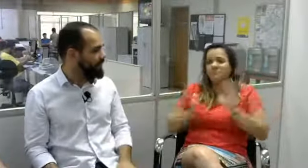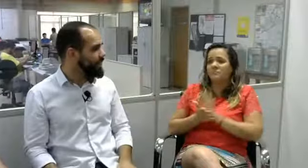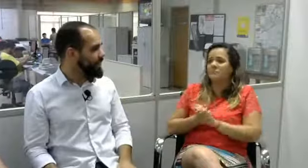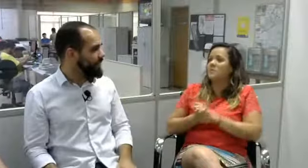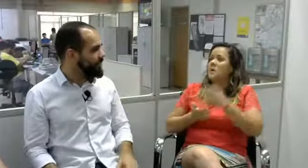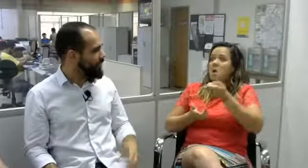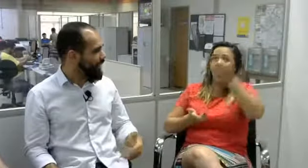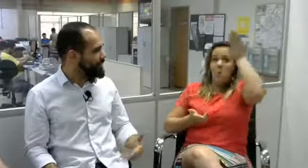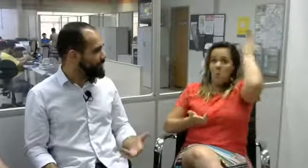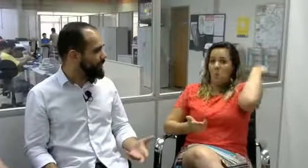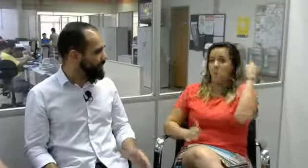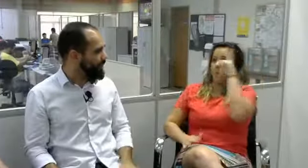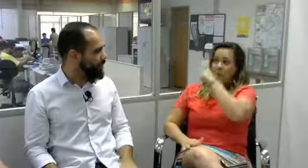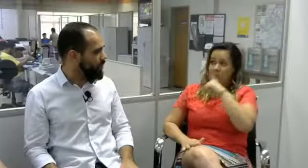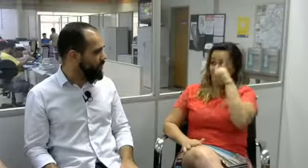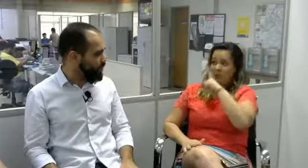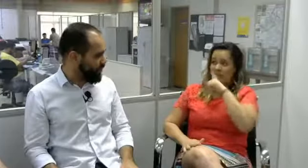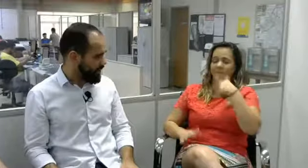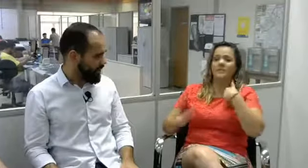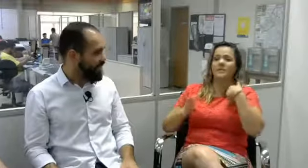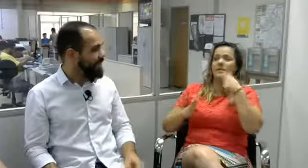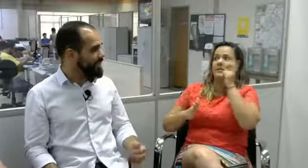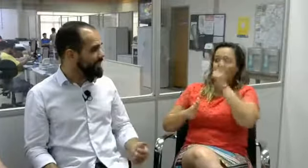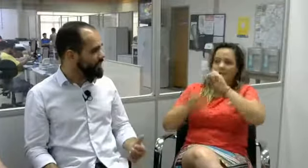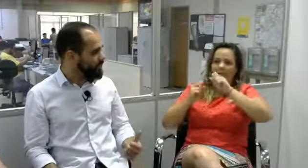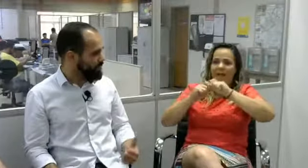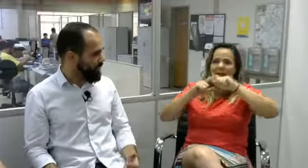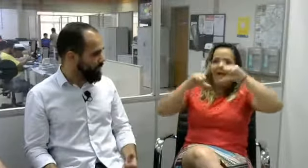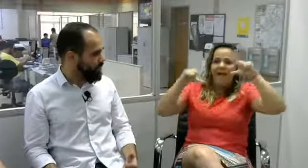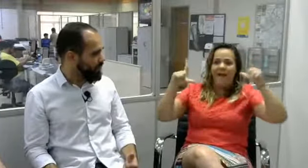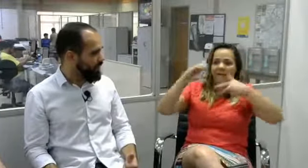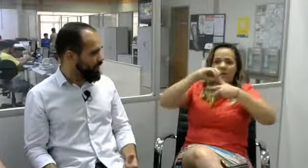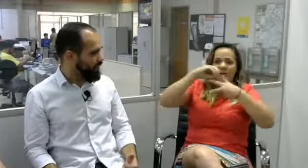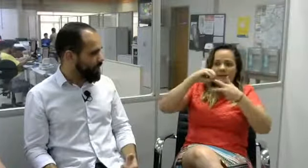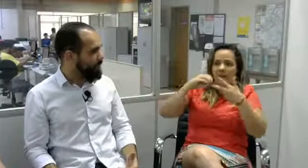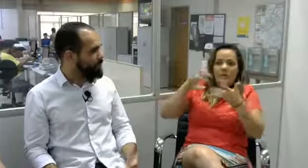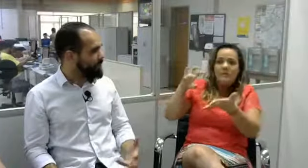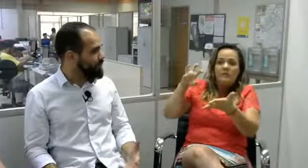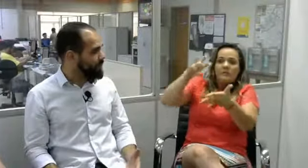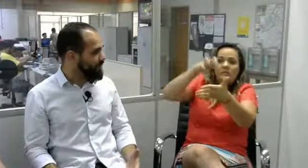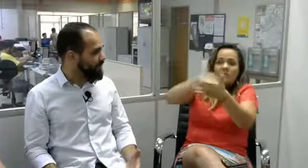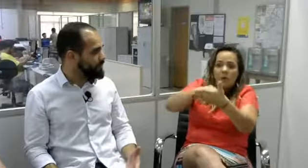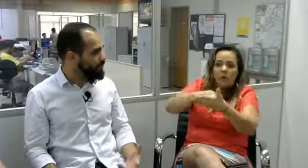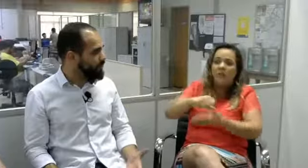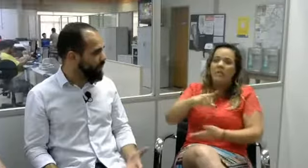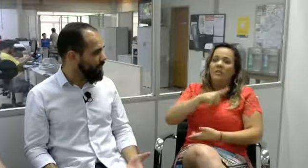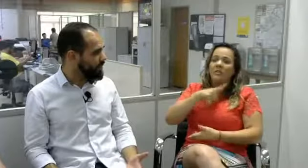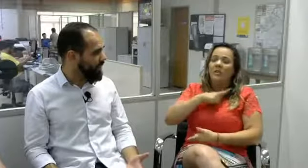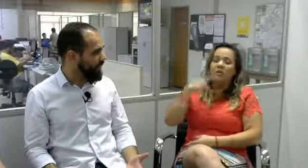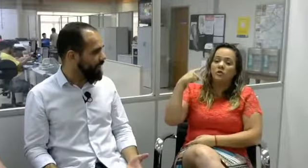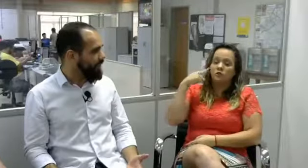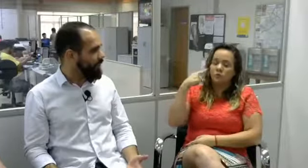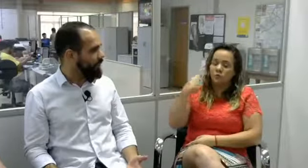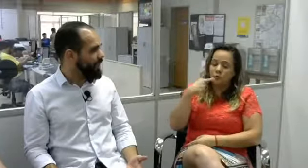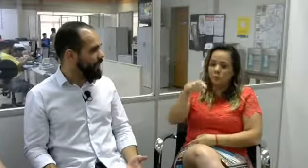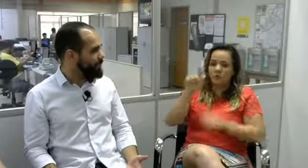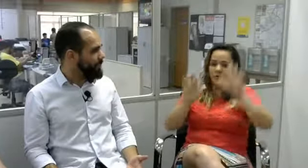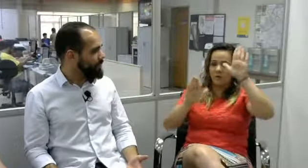e às vezes acaba se perdendo alguma coisa, né? Nesse domingo, nós tivemos uma surpresa muito forte no Enem. Foi a primeira